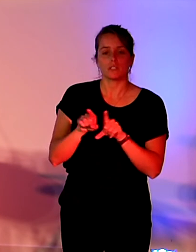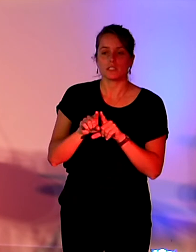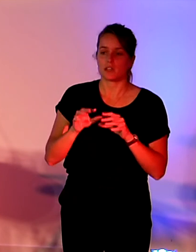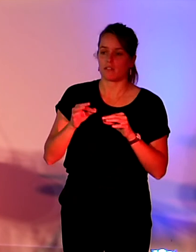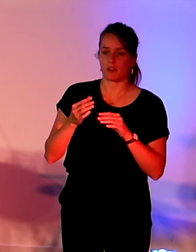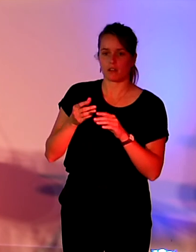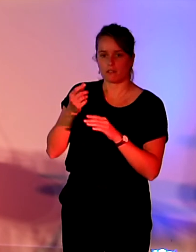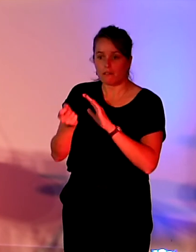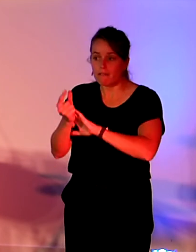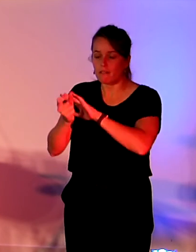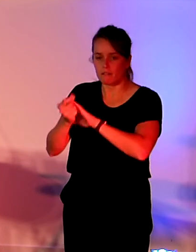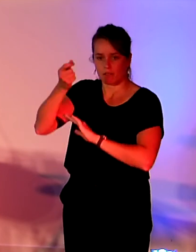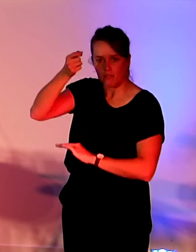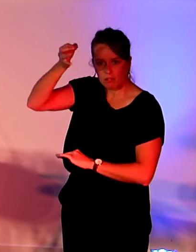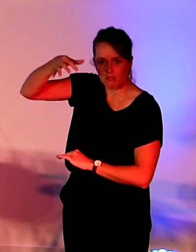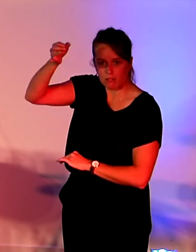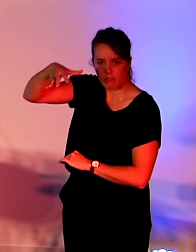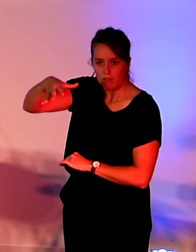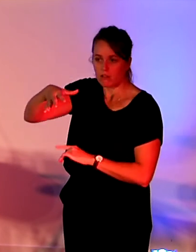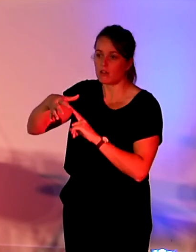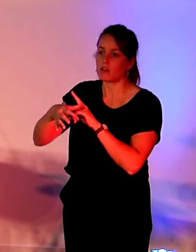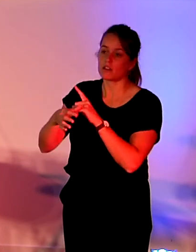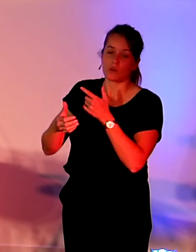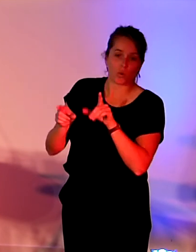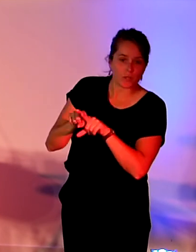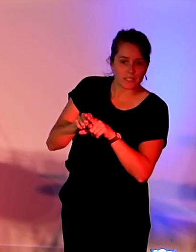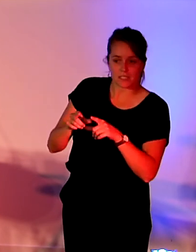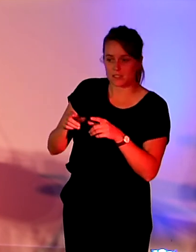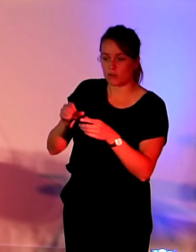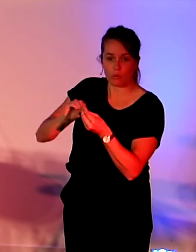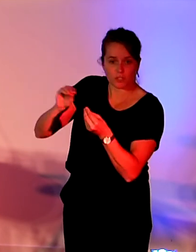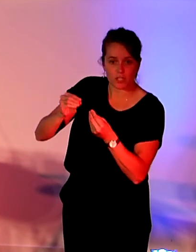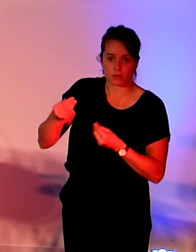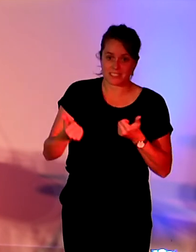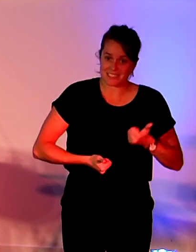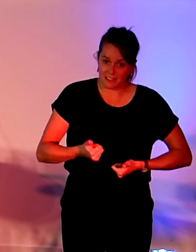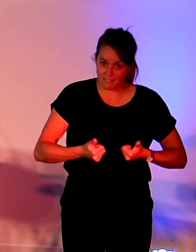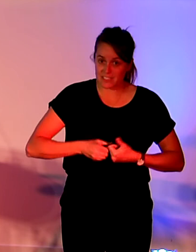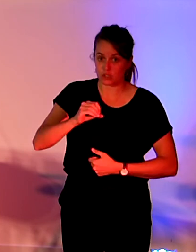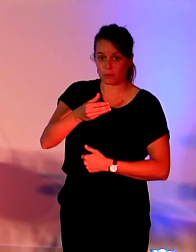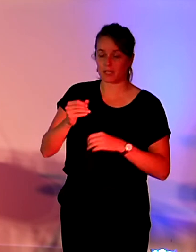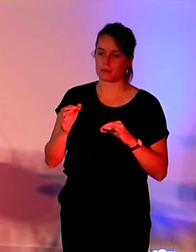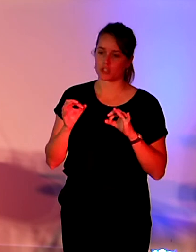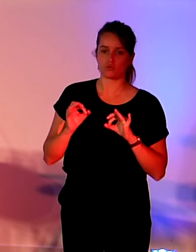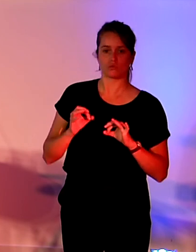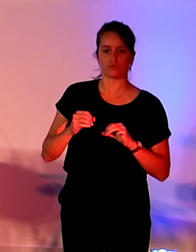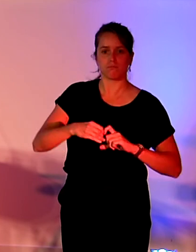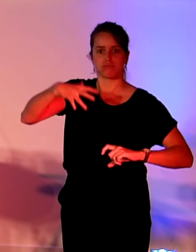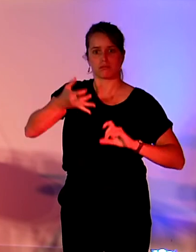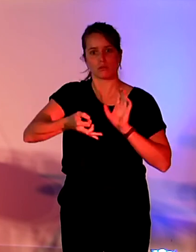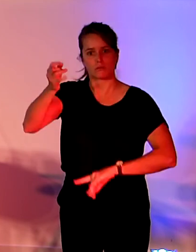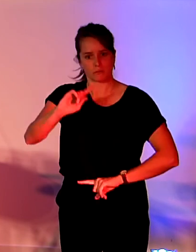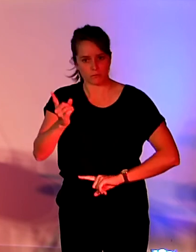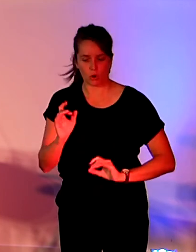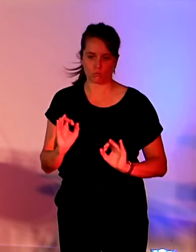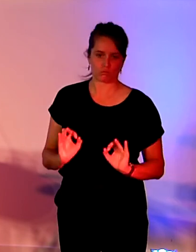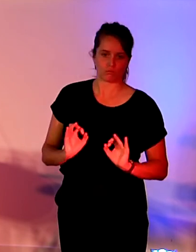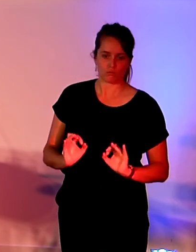de biens et services numériques sobres, à travers notamment la publication d'un